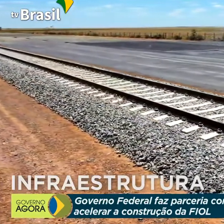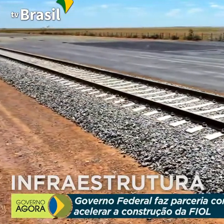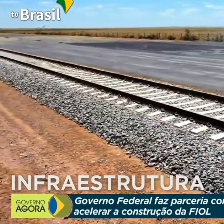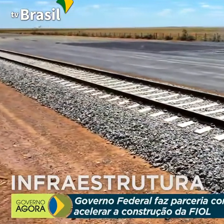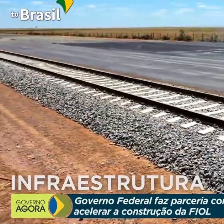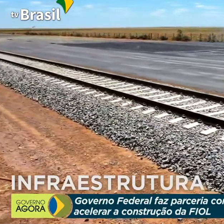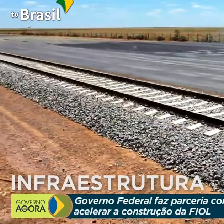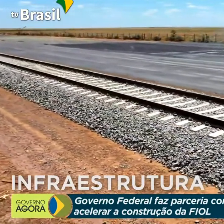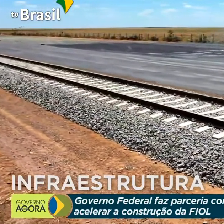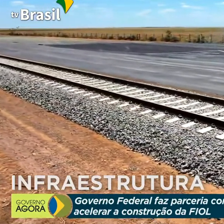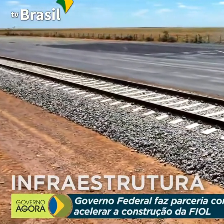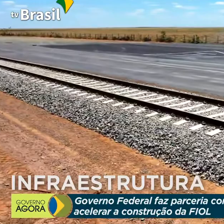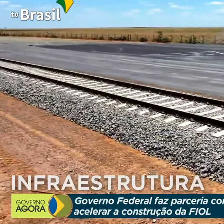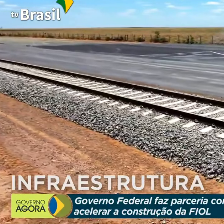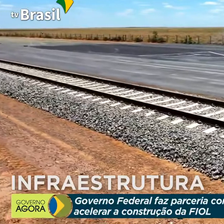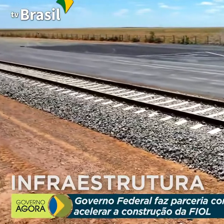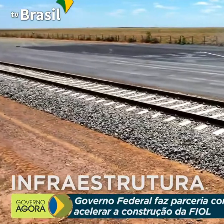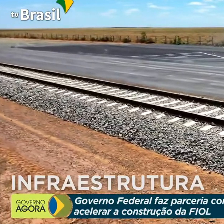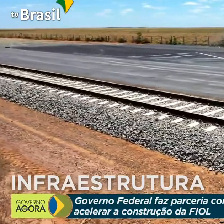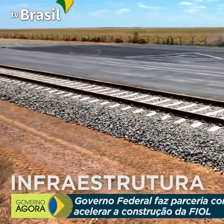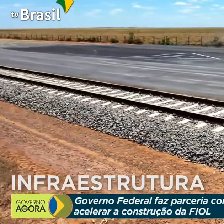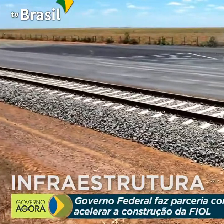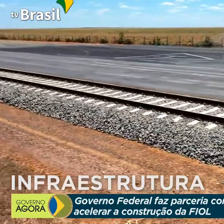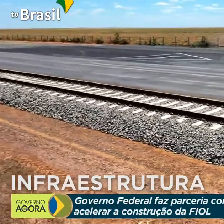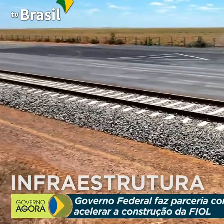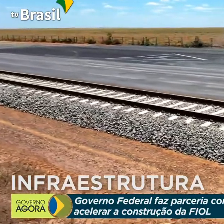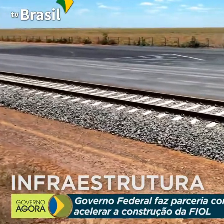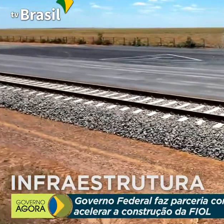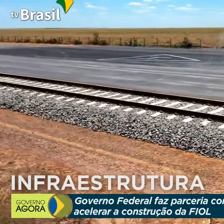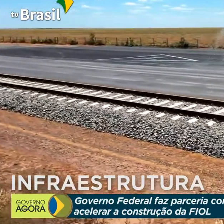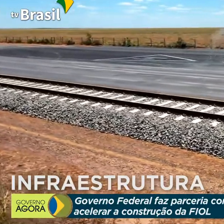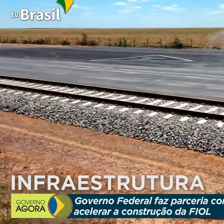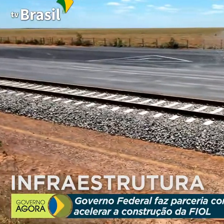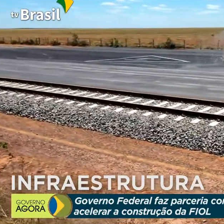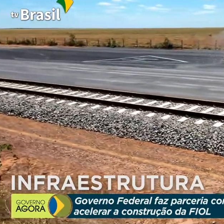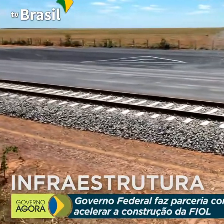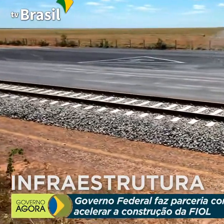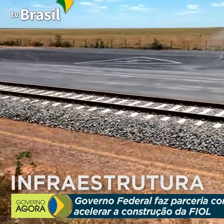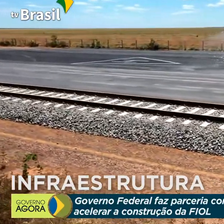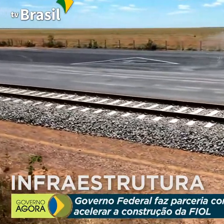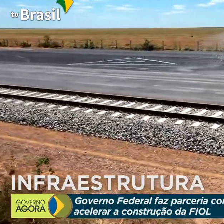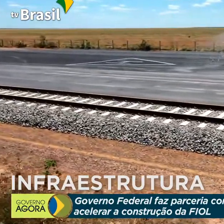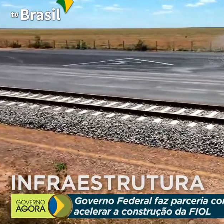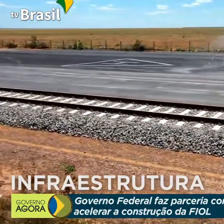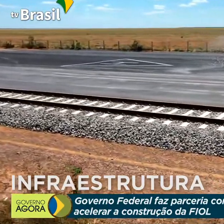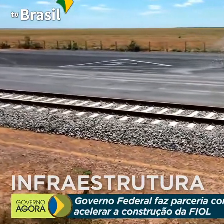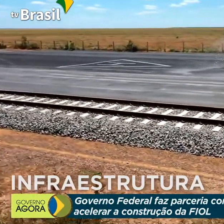temos brita produzida, nós temos dormente fabricado, não vai faltar trilhos porque nós vamos comprar com a Vale.